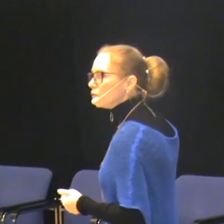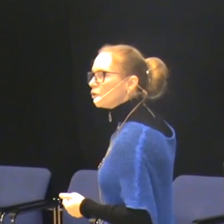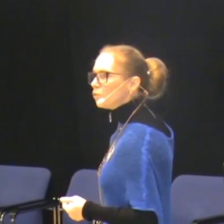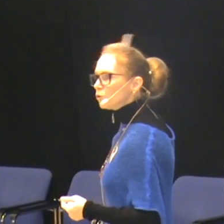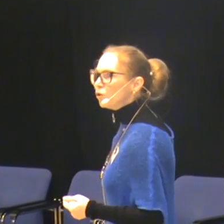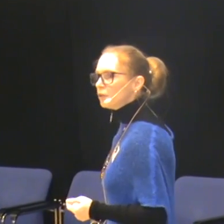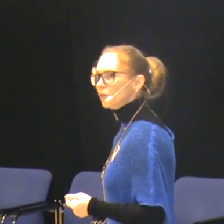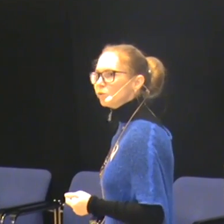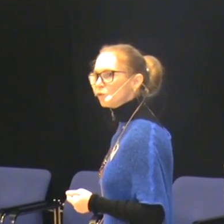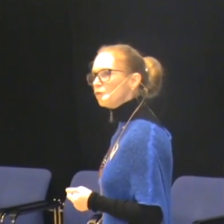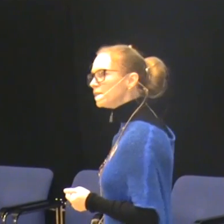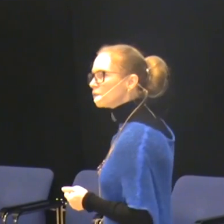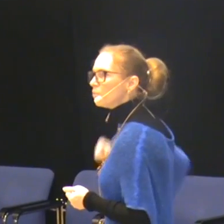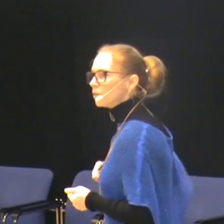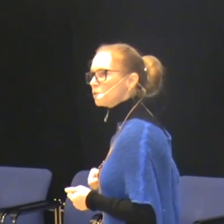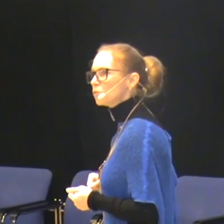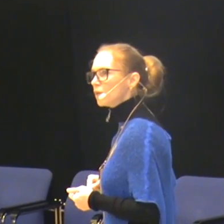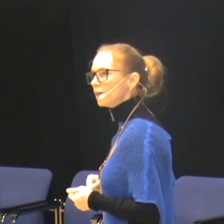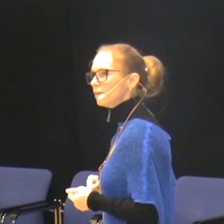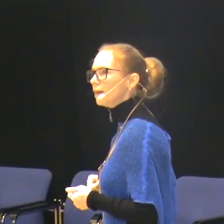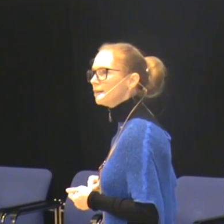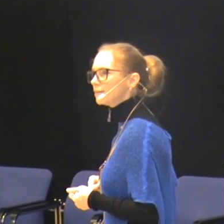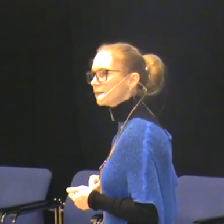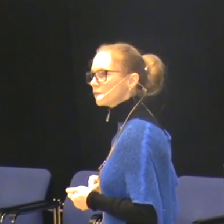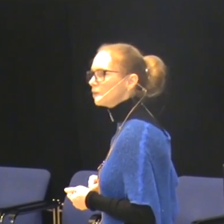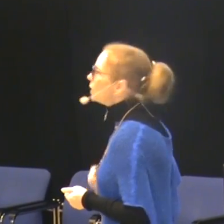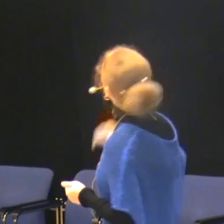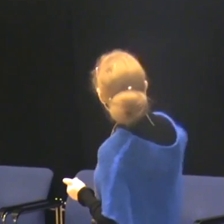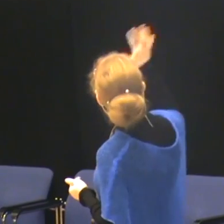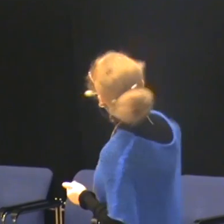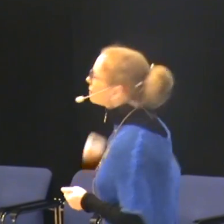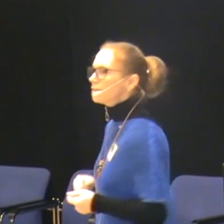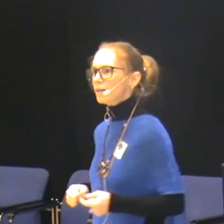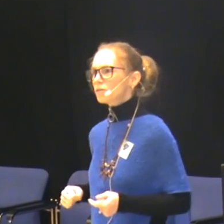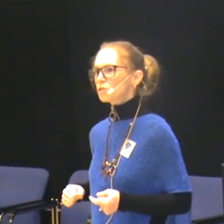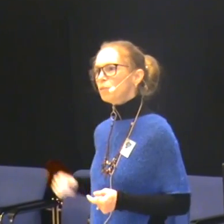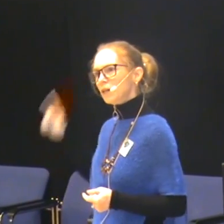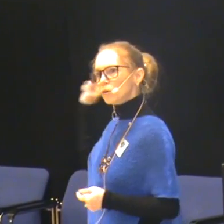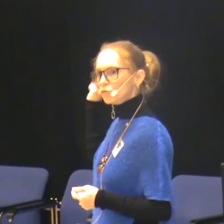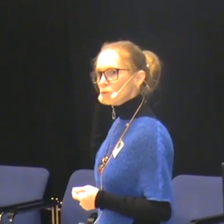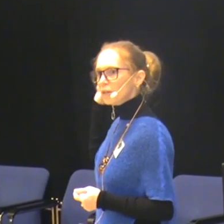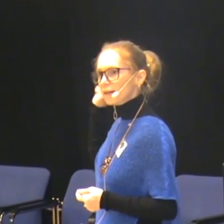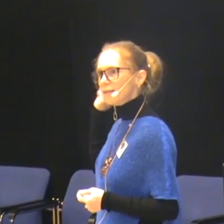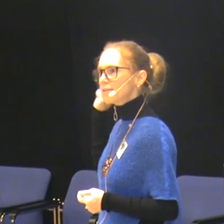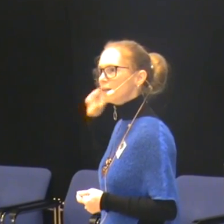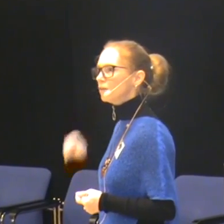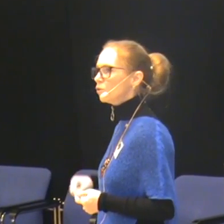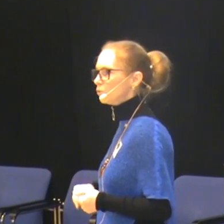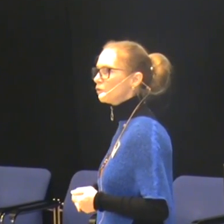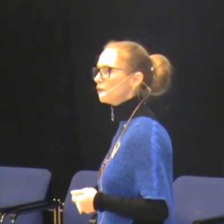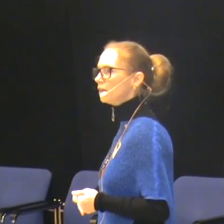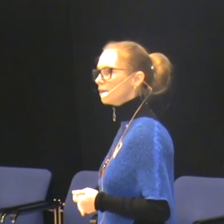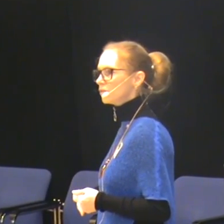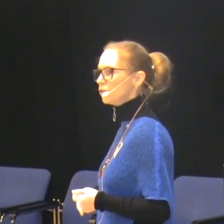Och jag kommer att dra det utifrån vissa av de här personerna. Alldeles strax. Och jag ska alldeles strax spela också hur den här klassen